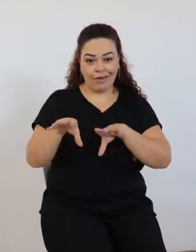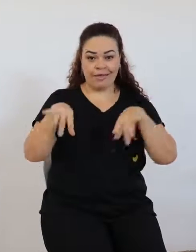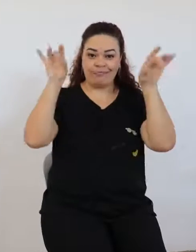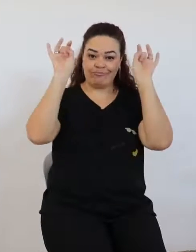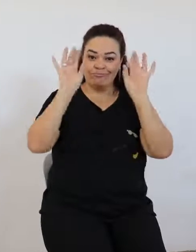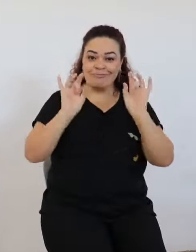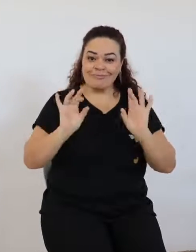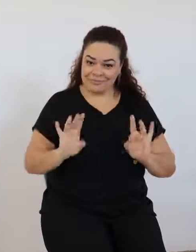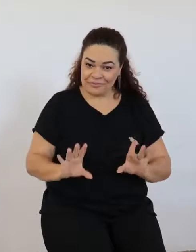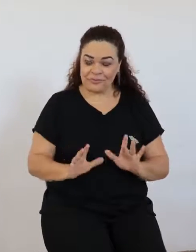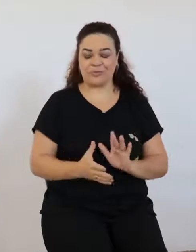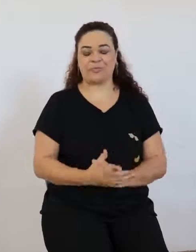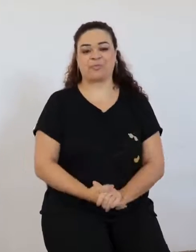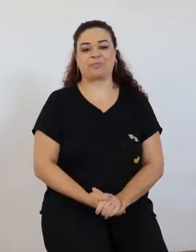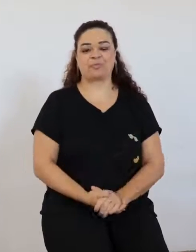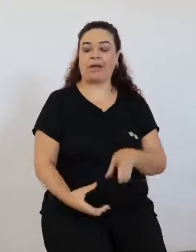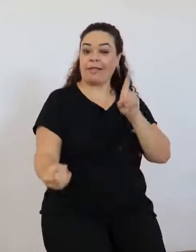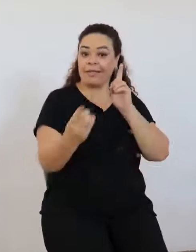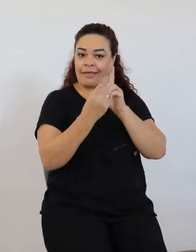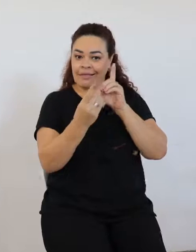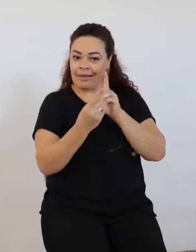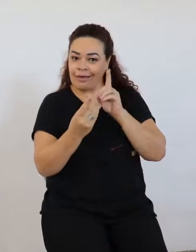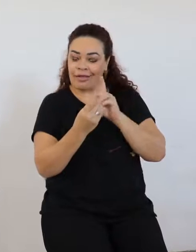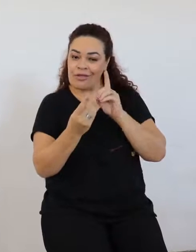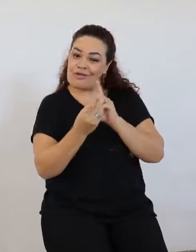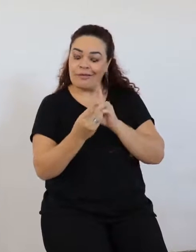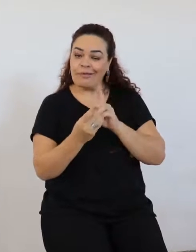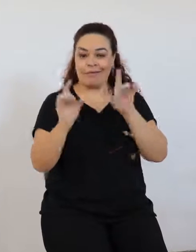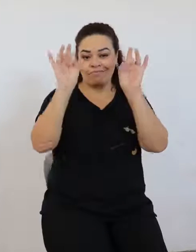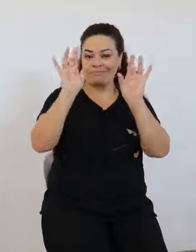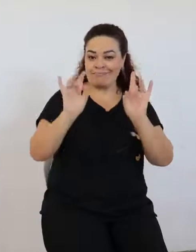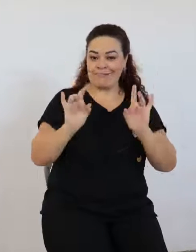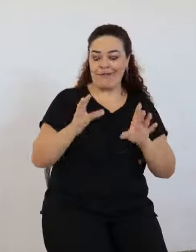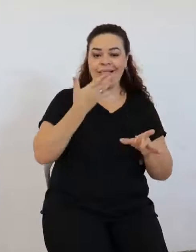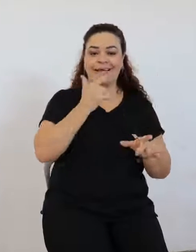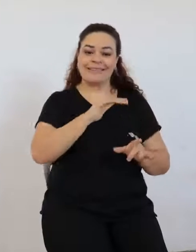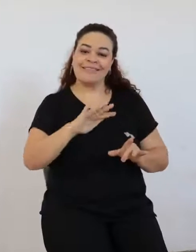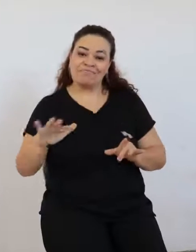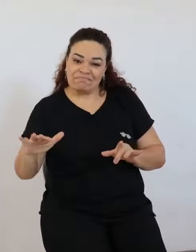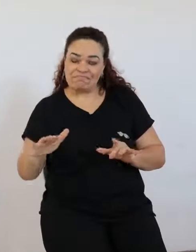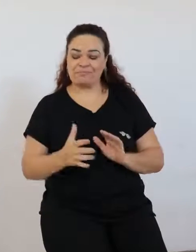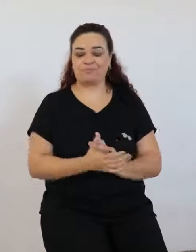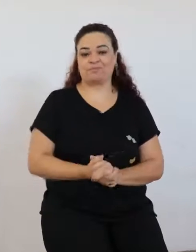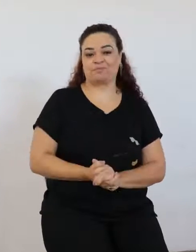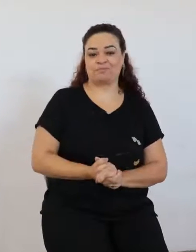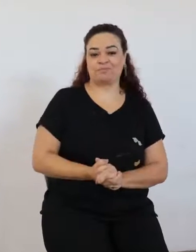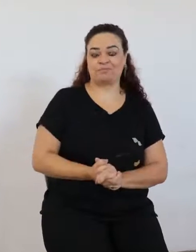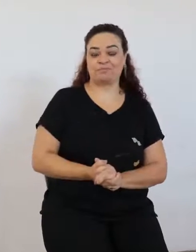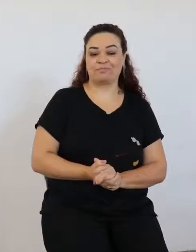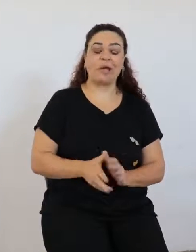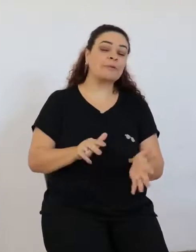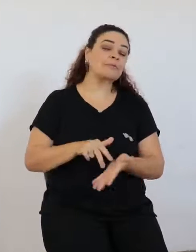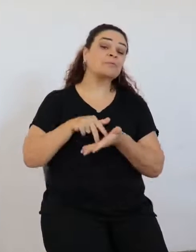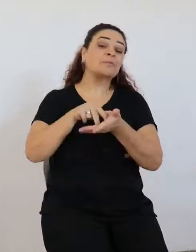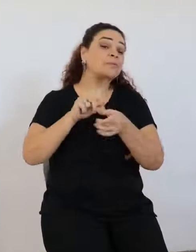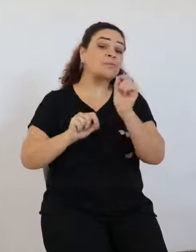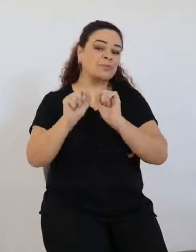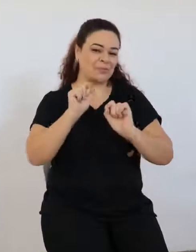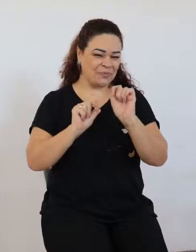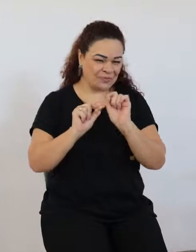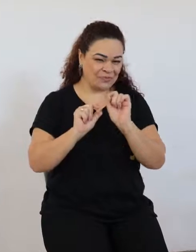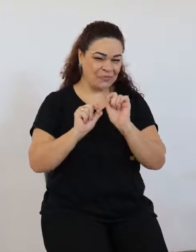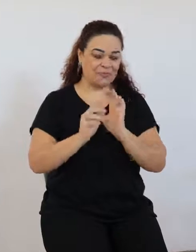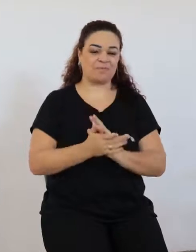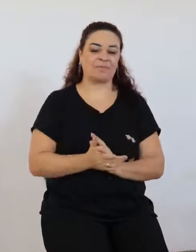de Educação Especial, o Atendimento Educacional Especializado. E vim aqui conversar com vocês hoje sobre um dos